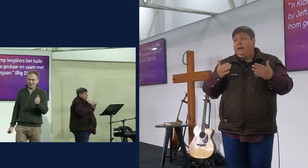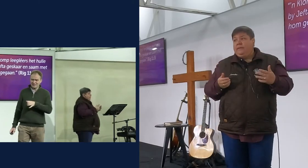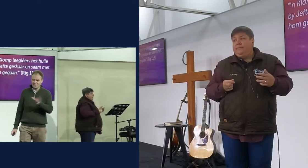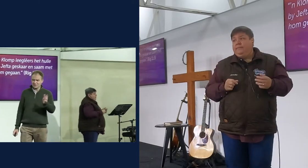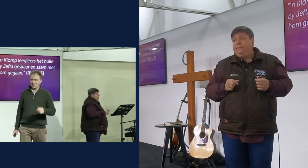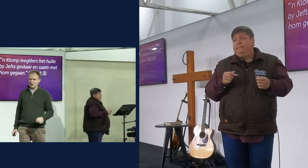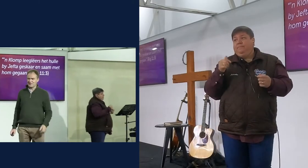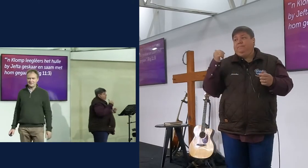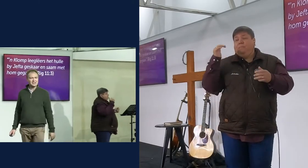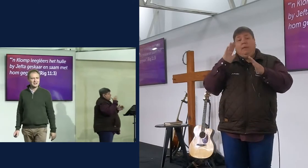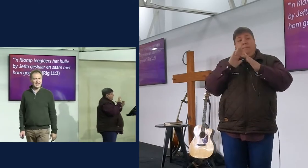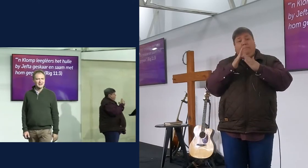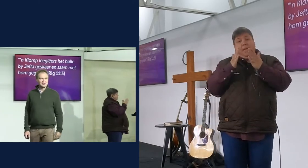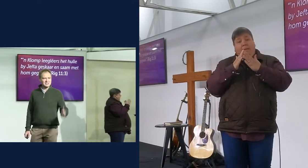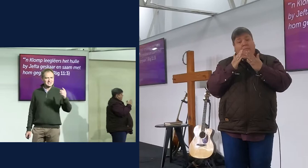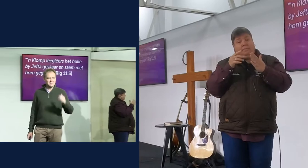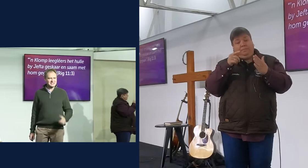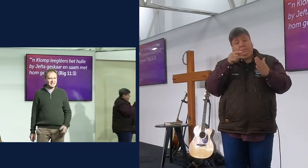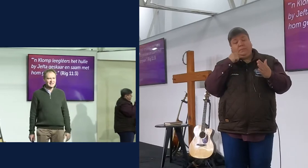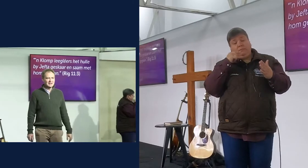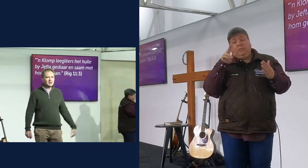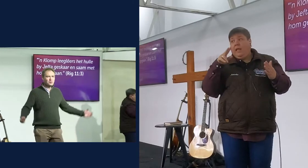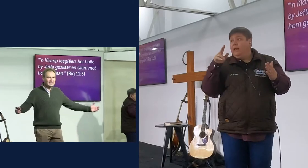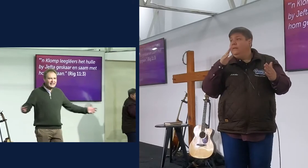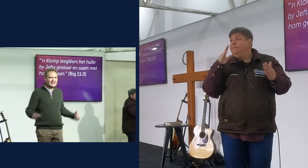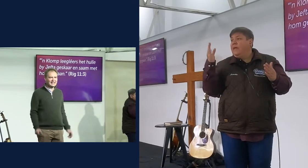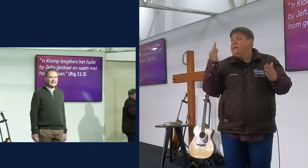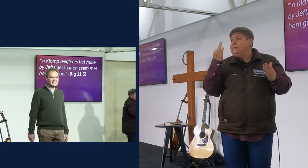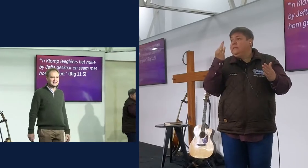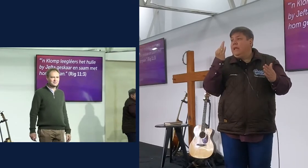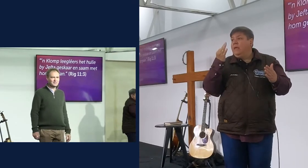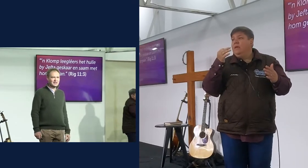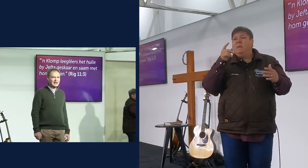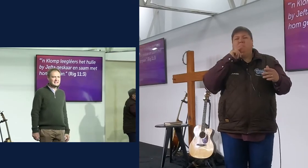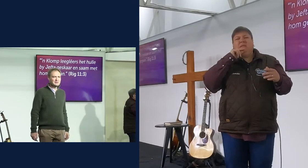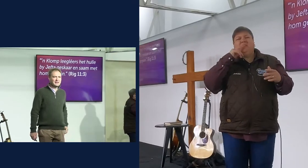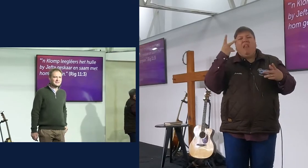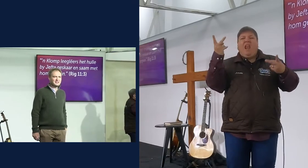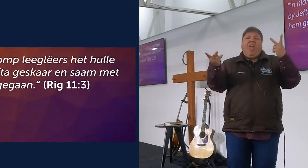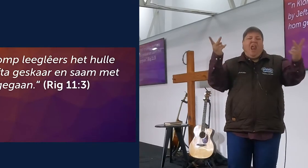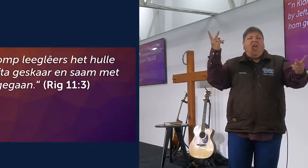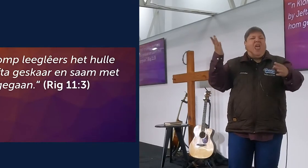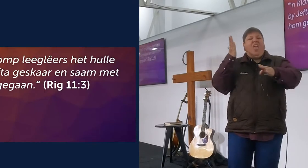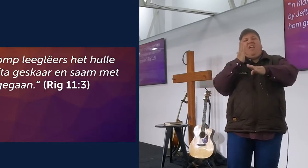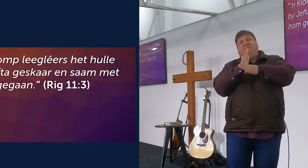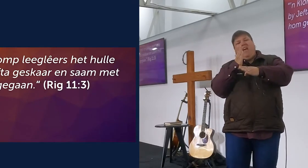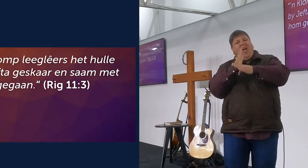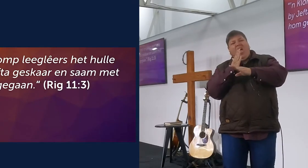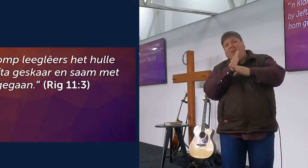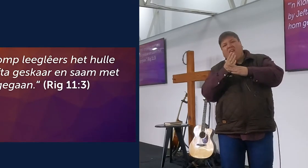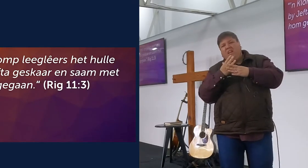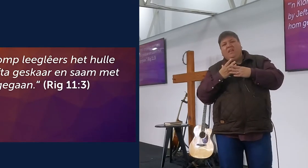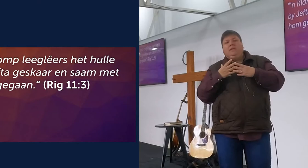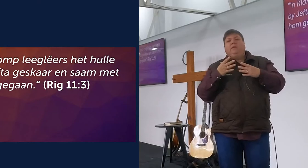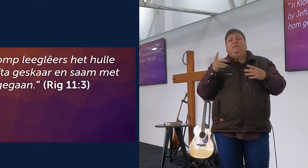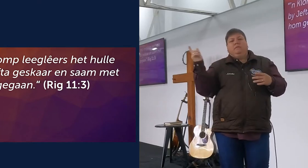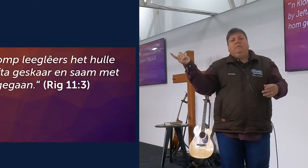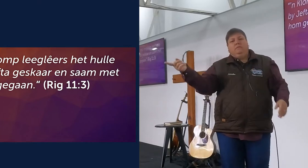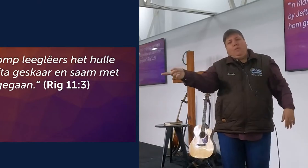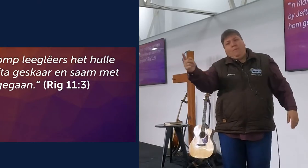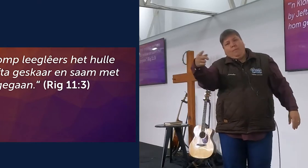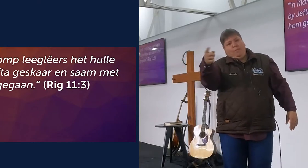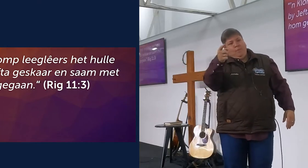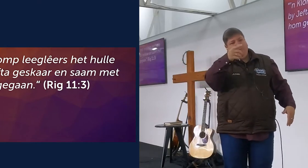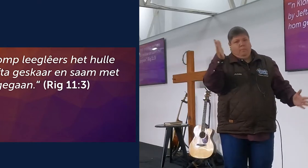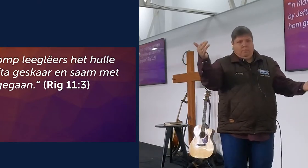weggejaag, as sy broers jaag hem weg, wat doen hy? ons lees in vers 3, een klop leeg leers, het hulle by je heeft aan geskaar, en saam met hom gegaan, nou, wat doen hy